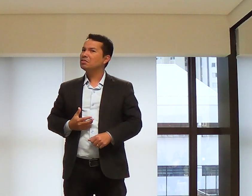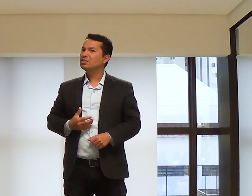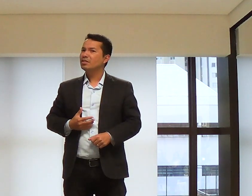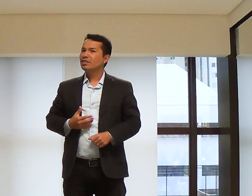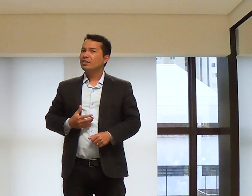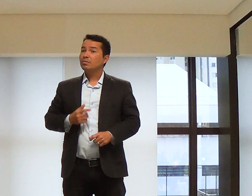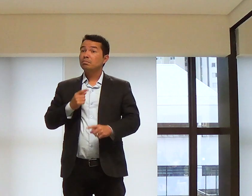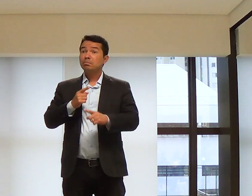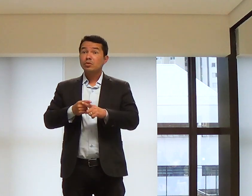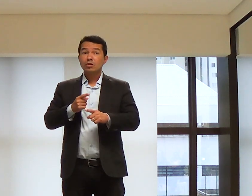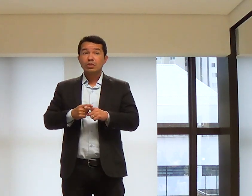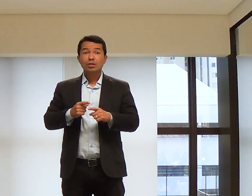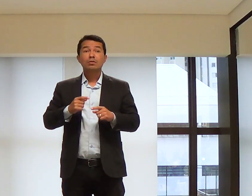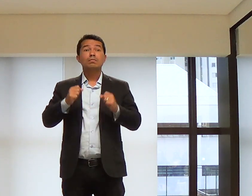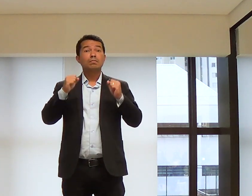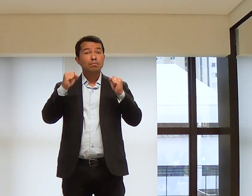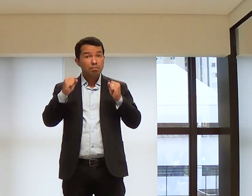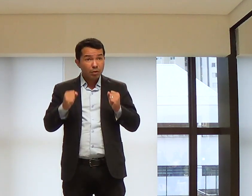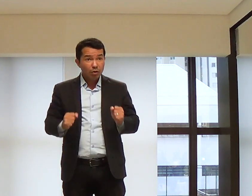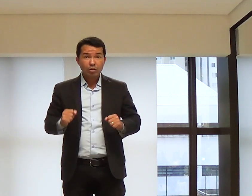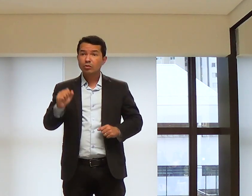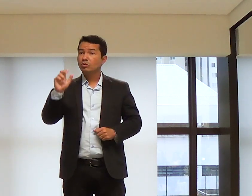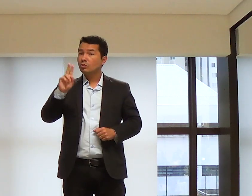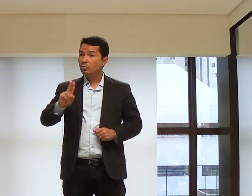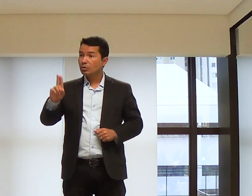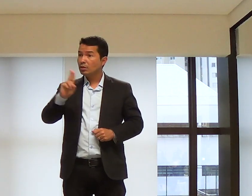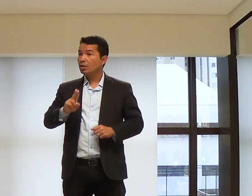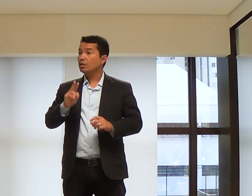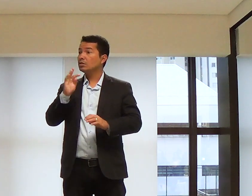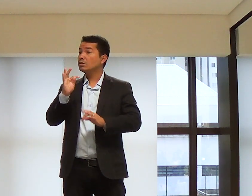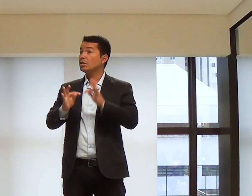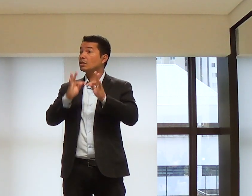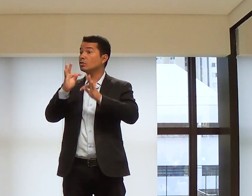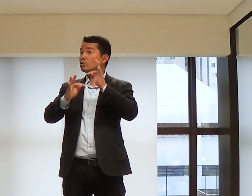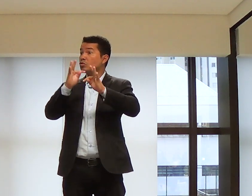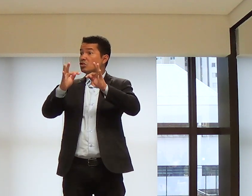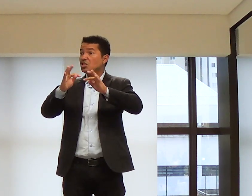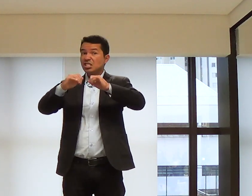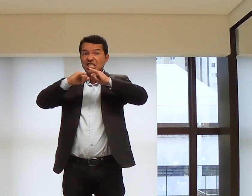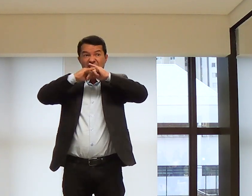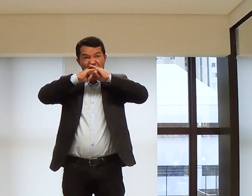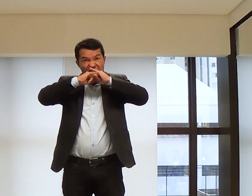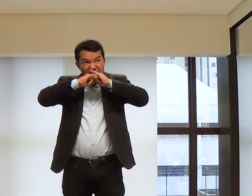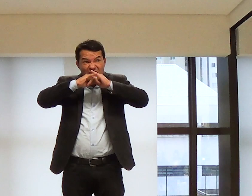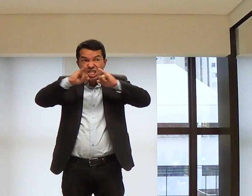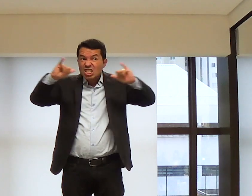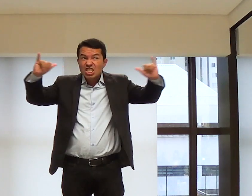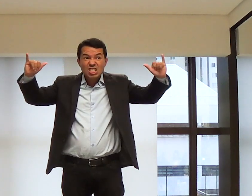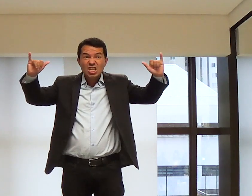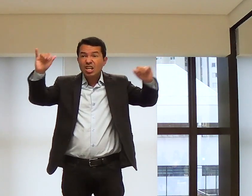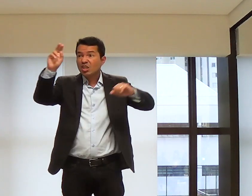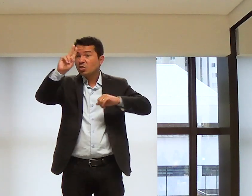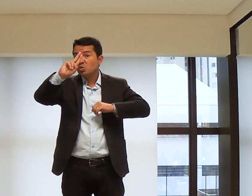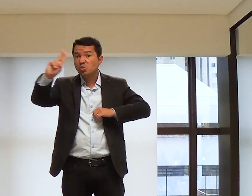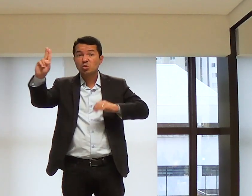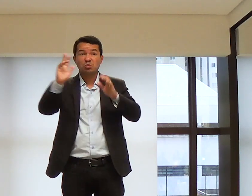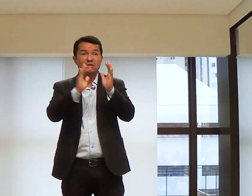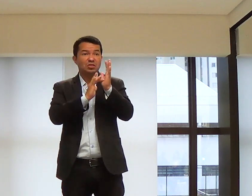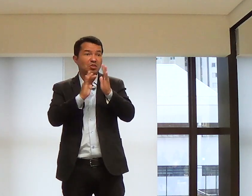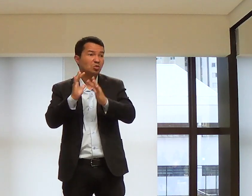profundamente. Mas, sabe por quê? Porque o Senhor pôde usar a